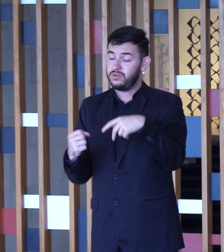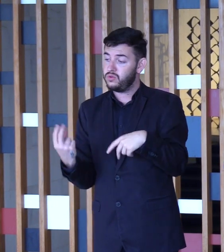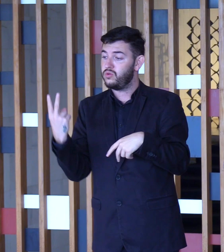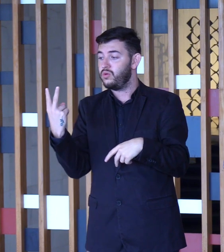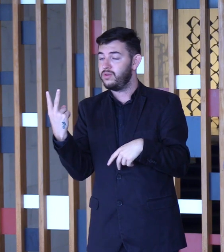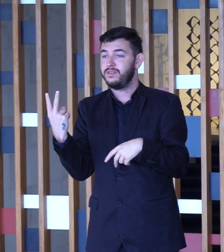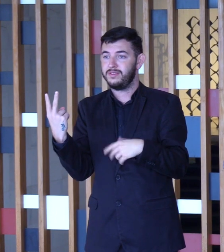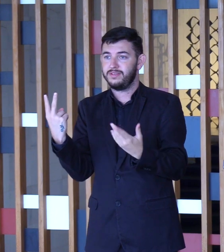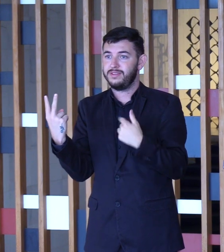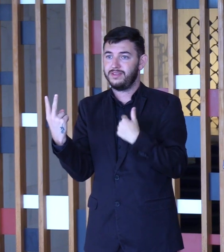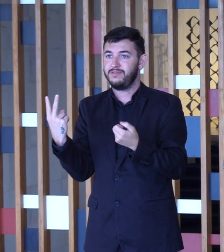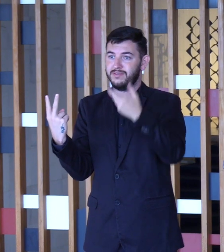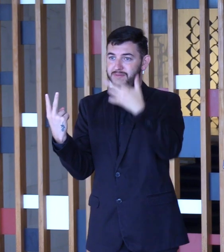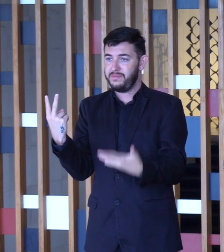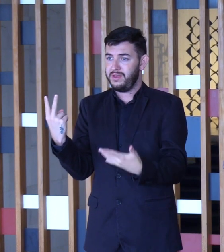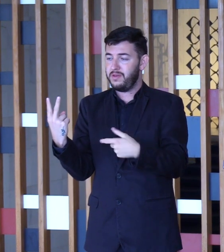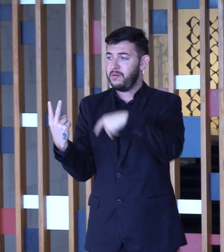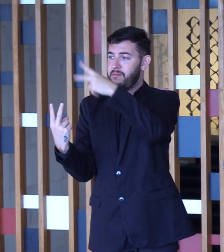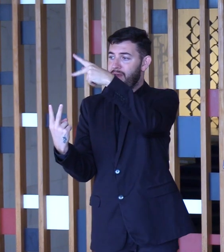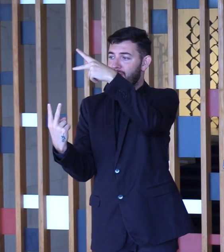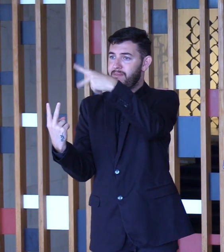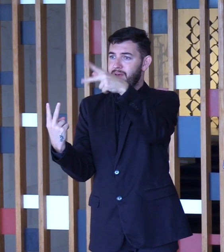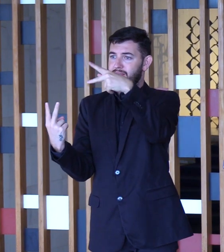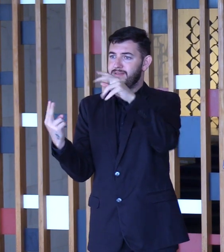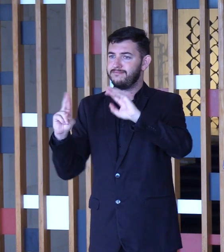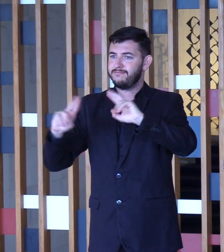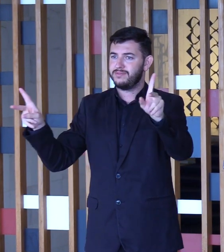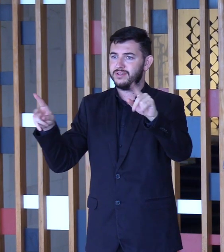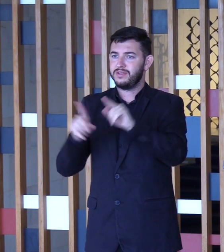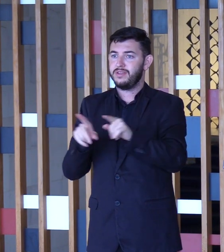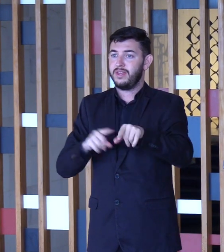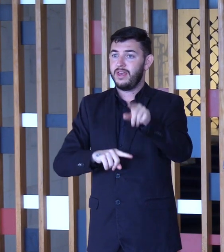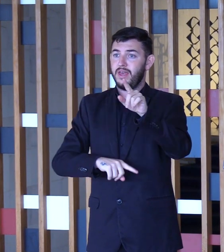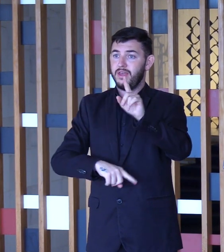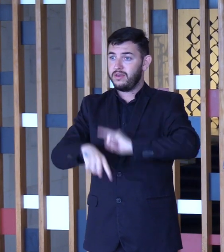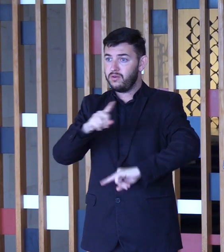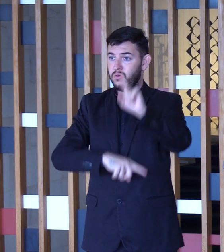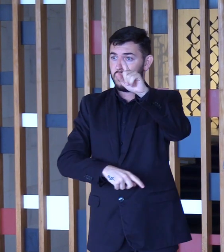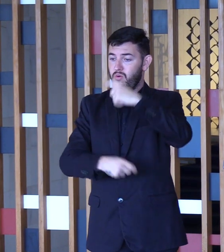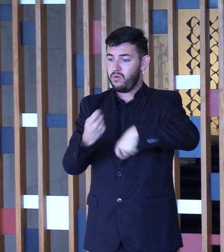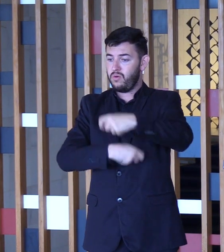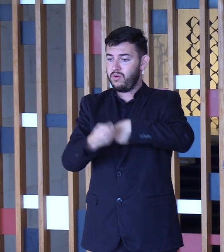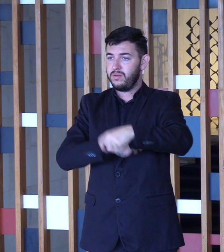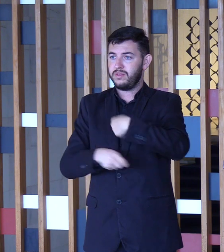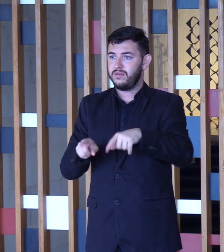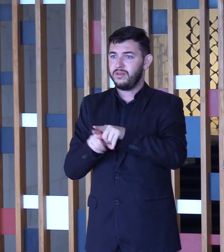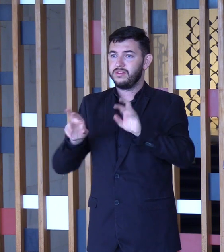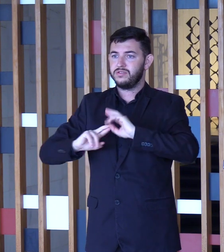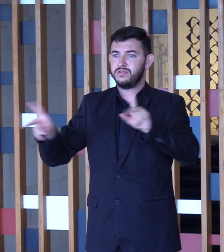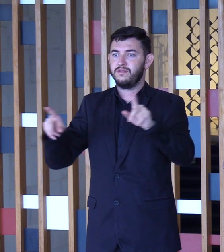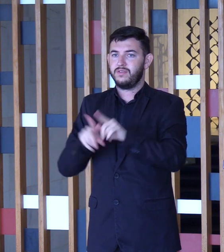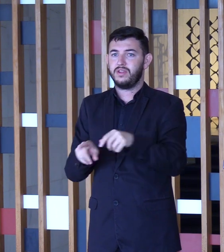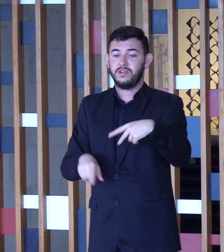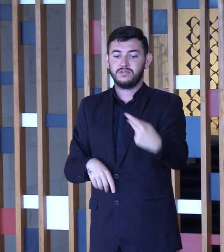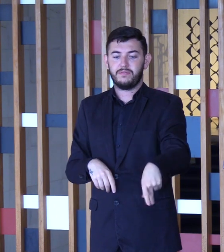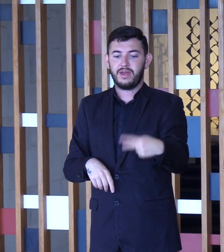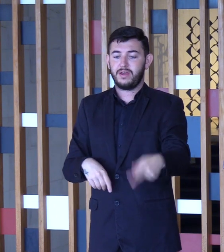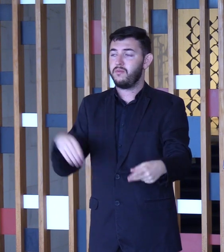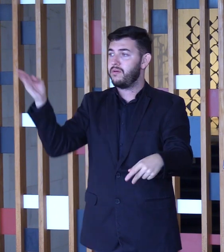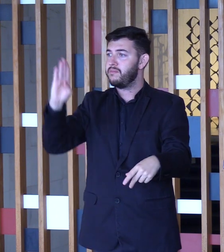países tão diferentes e de nível de desenvolvimento tão desigual quanto o Brasil e o Paraguai naquele ano de 1973.